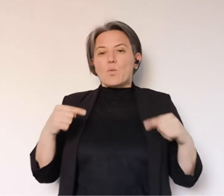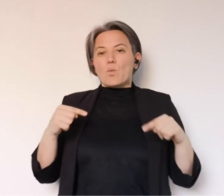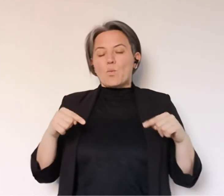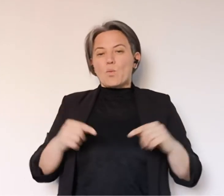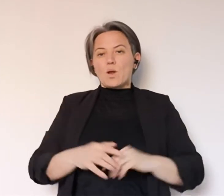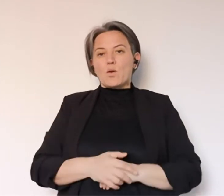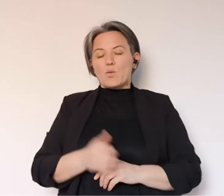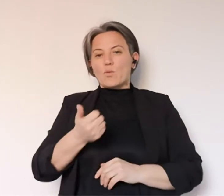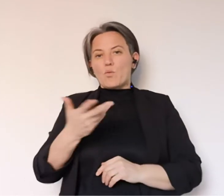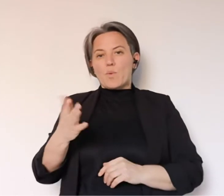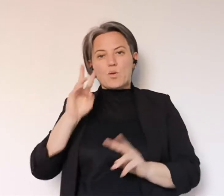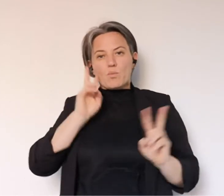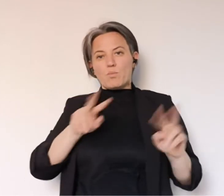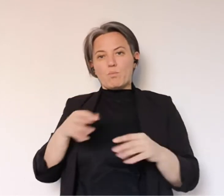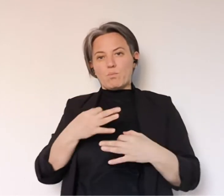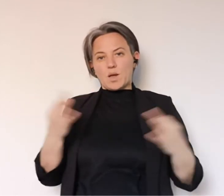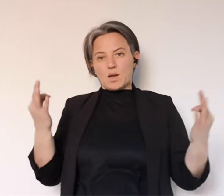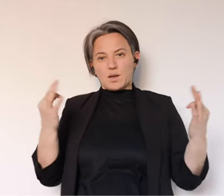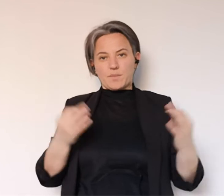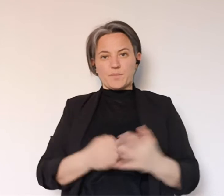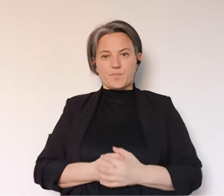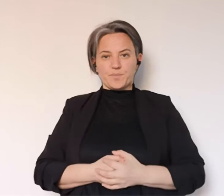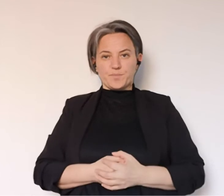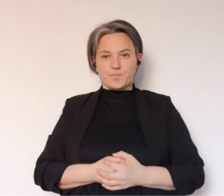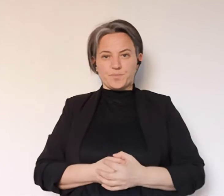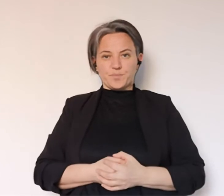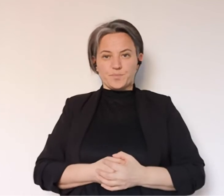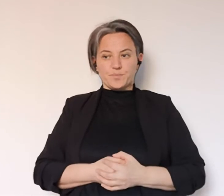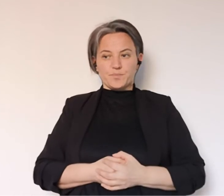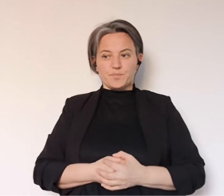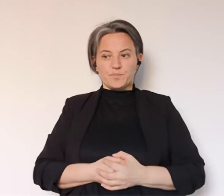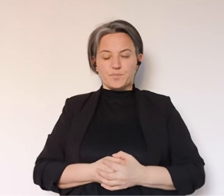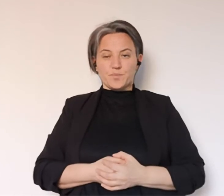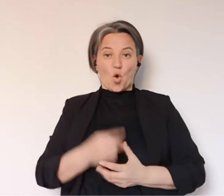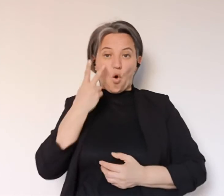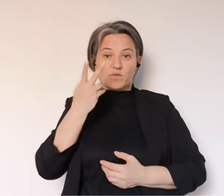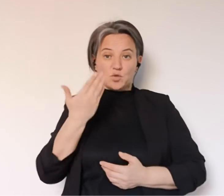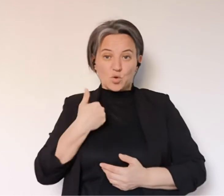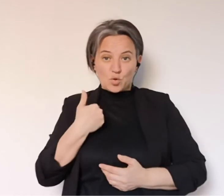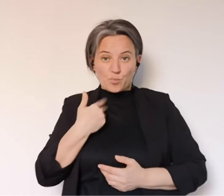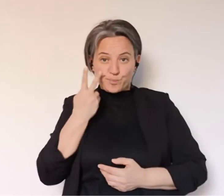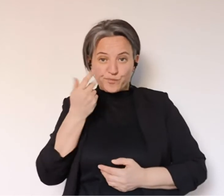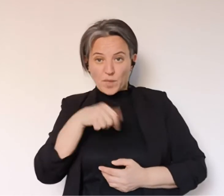di contagio e sarebbe qualcosa di assolutamente importante da verificare.